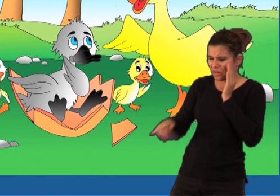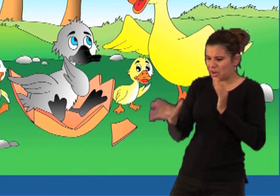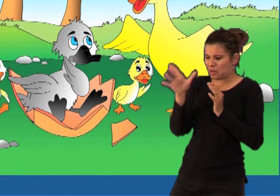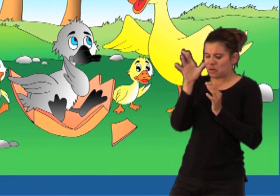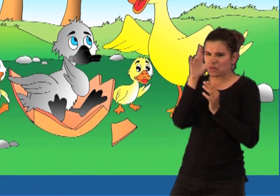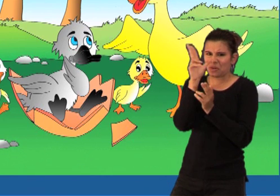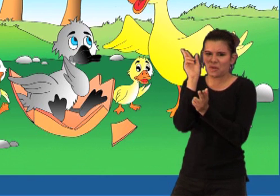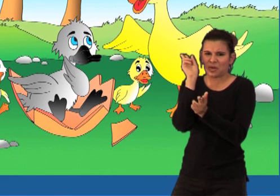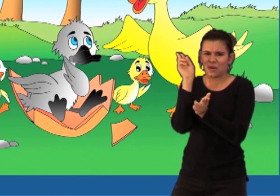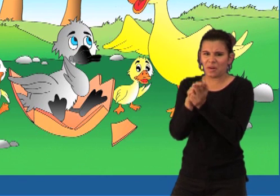je ipak moj.